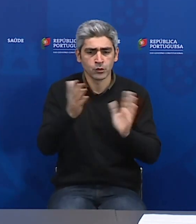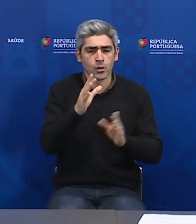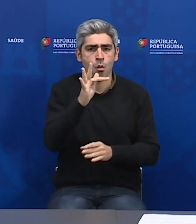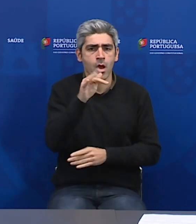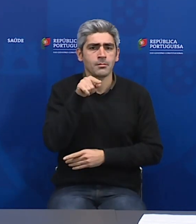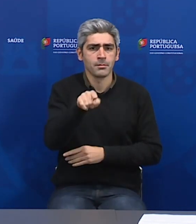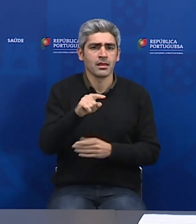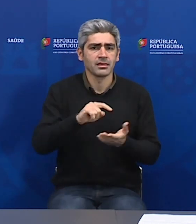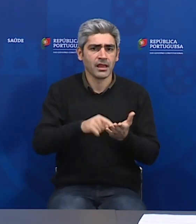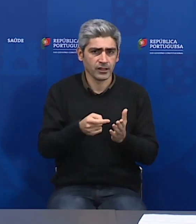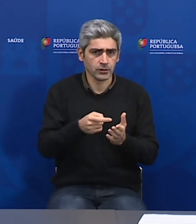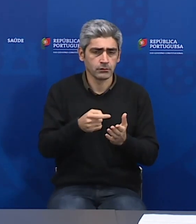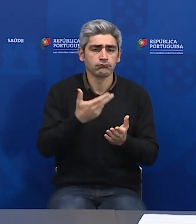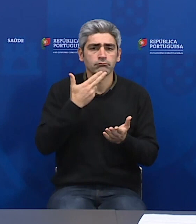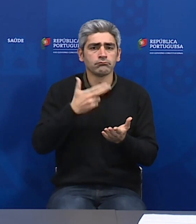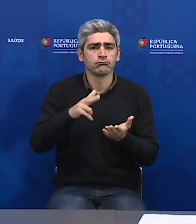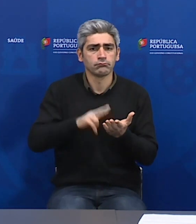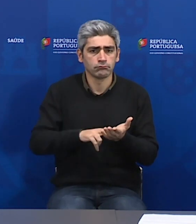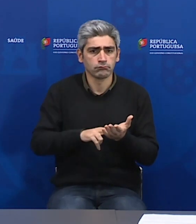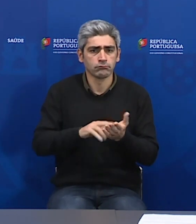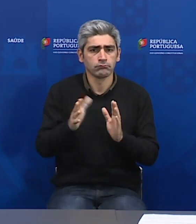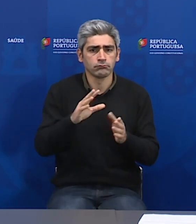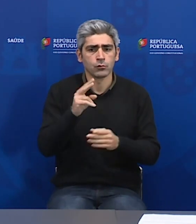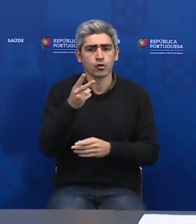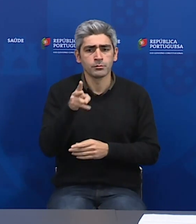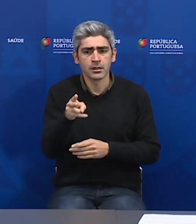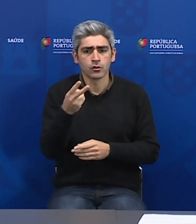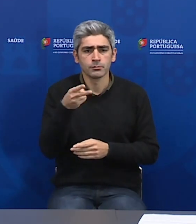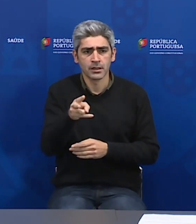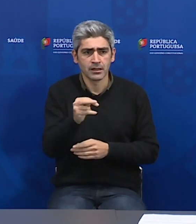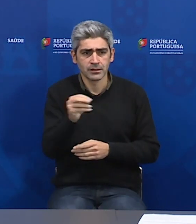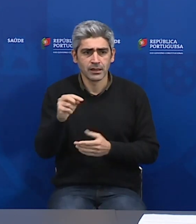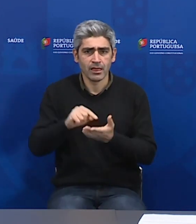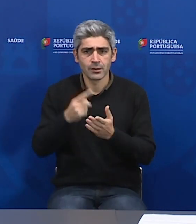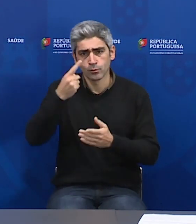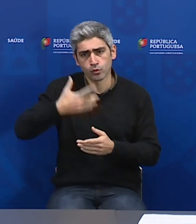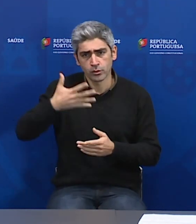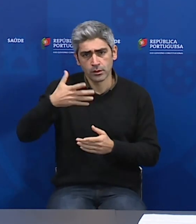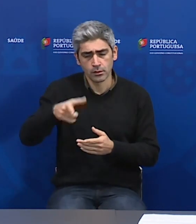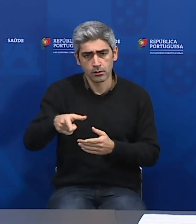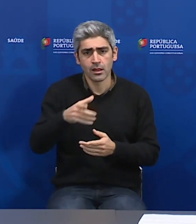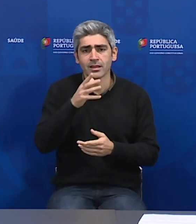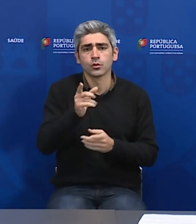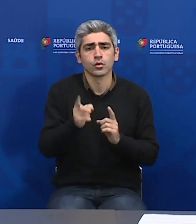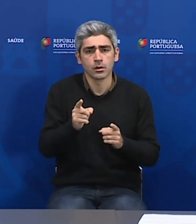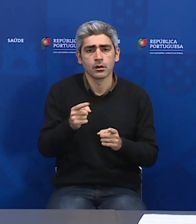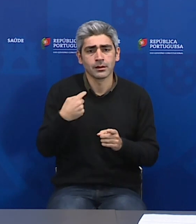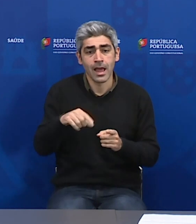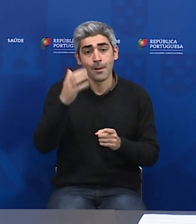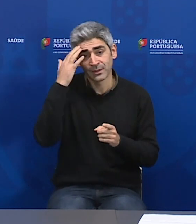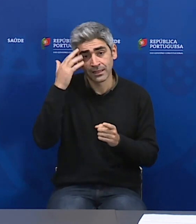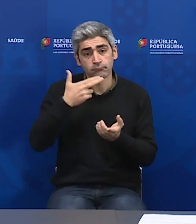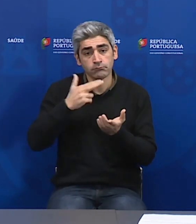4 mil testes, e que estamos a testar cerca de 2 mil, 2 mil e 300 testes por dia, estamos a dizer que temos uma